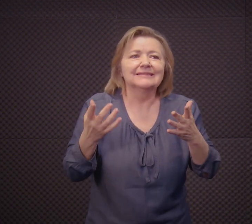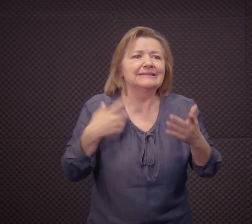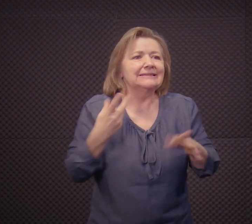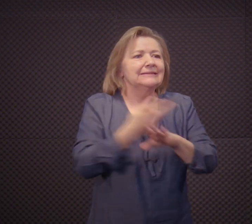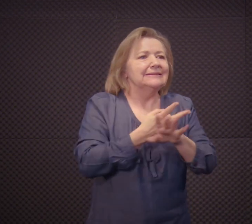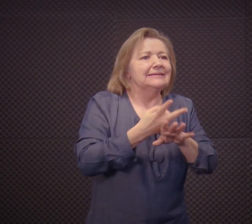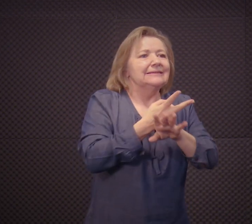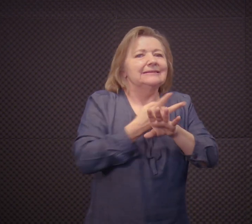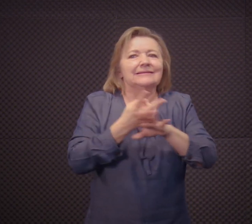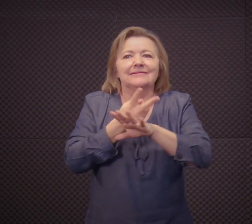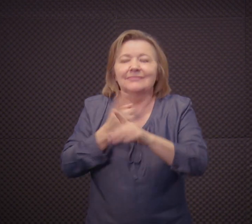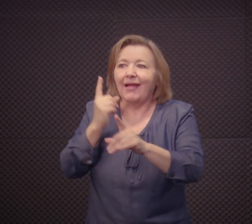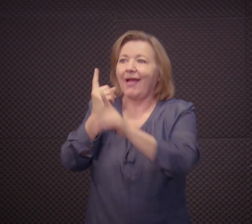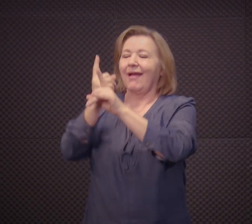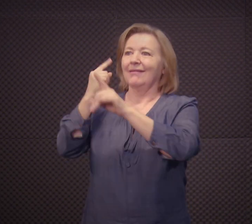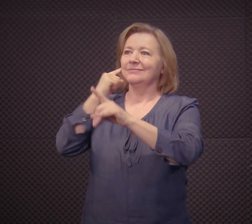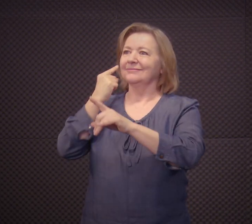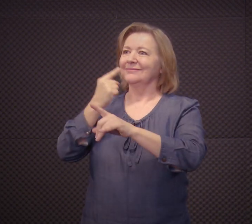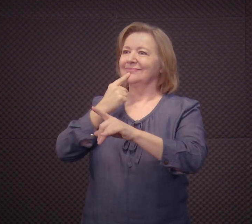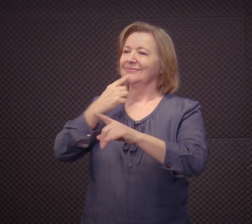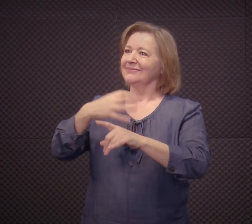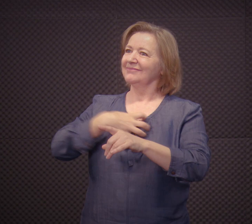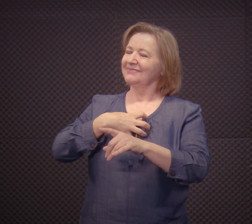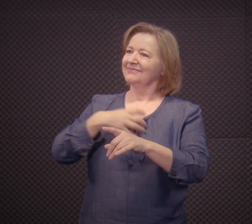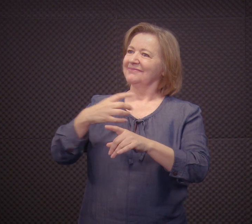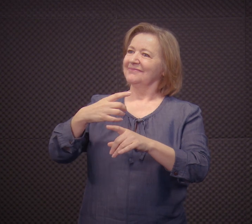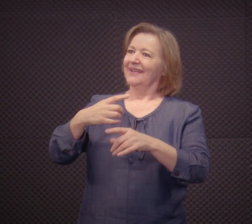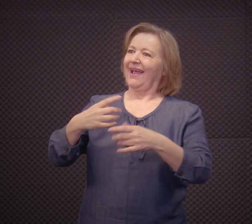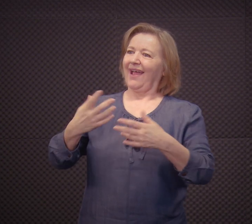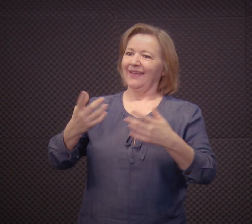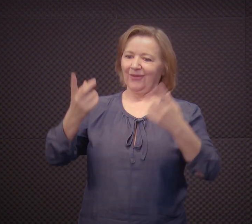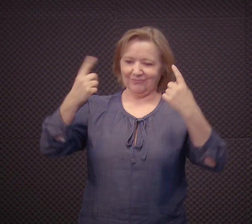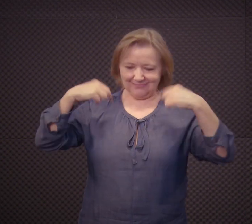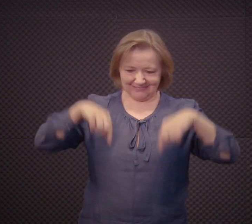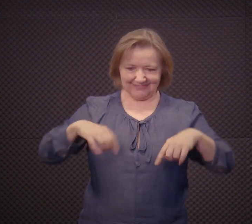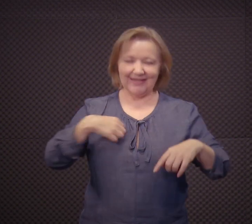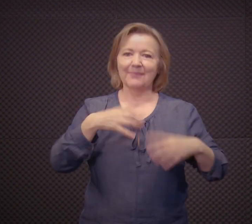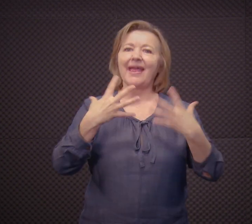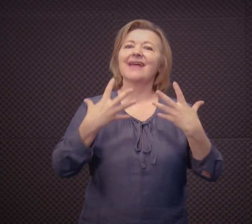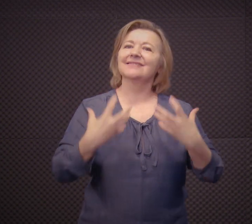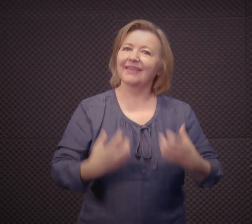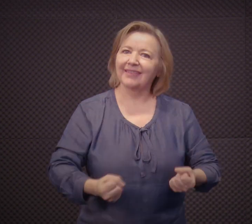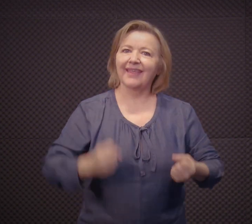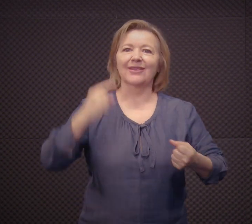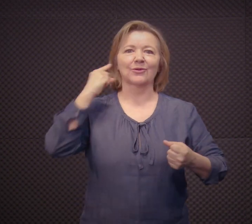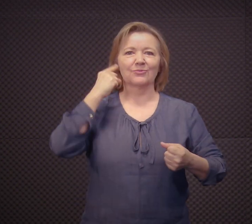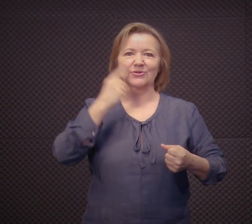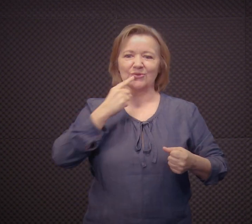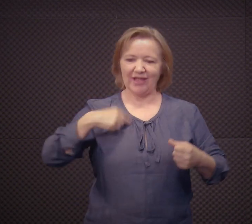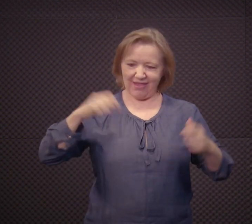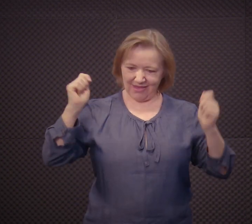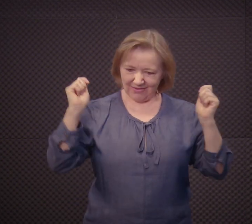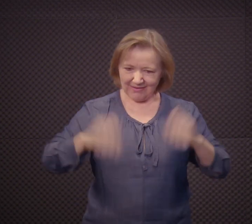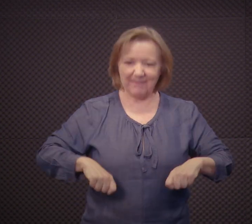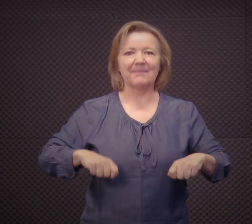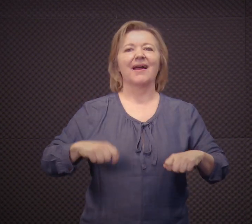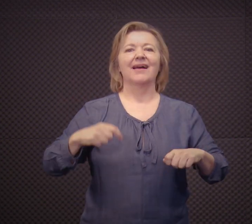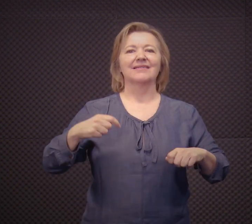é se perceber enquanto surdo, é encontrar outras pessoas surdas, é aceitação